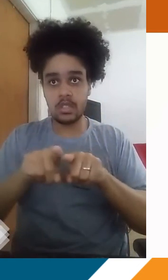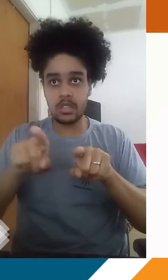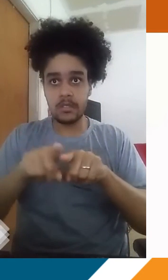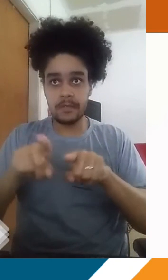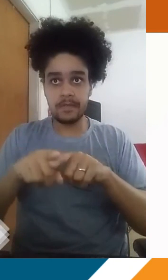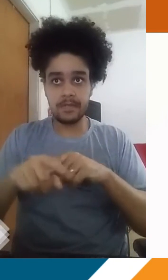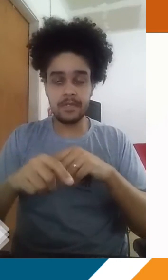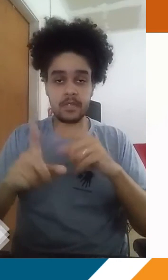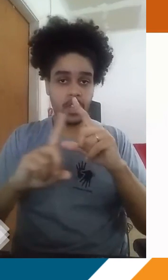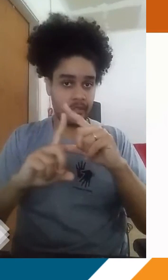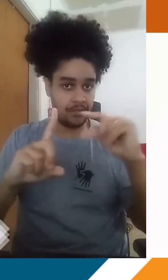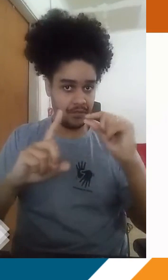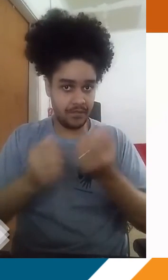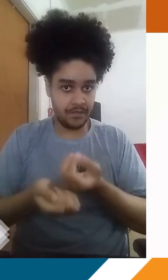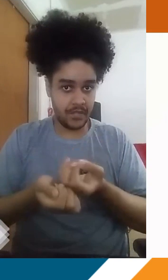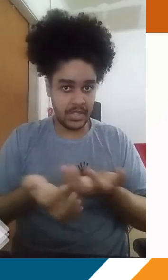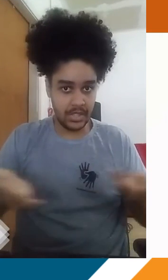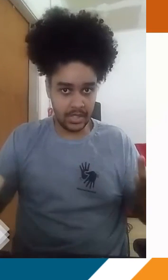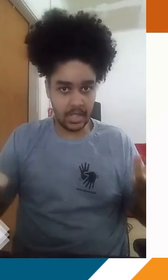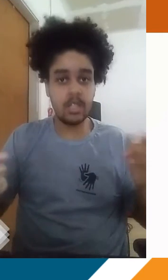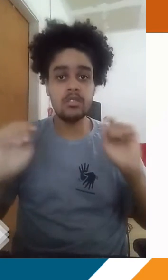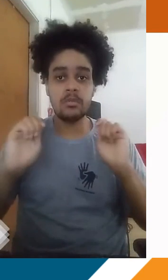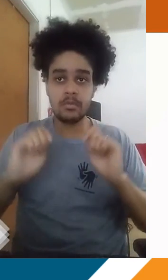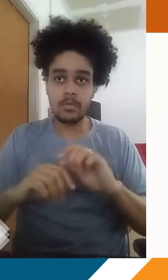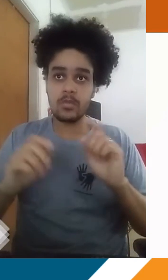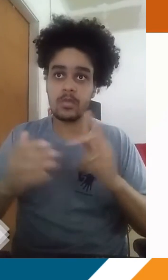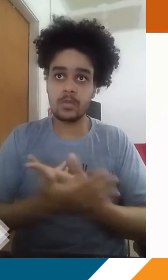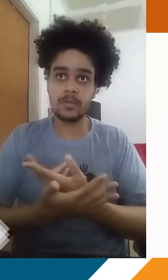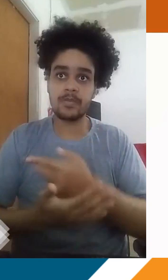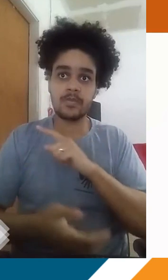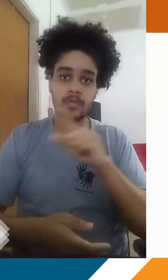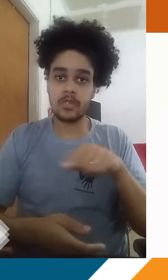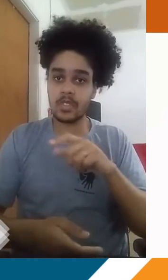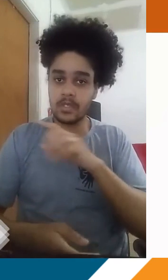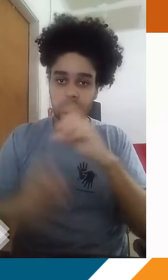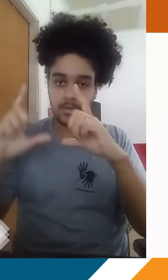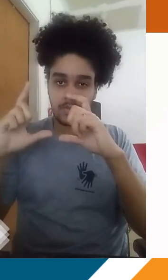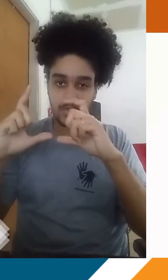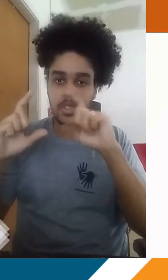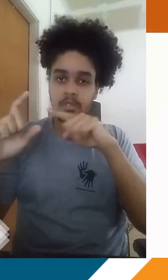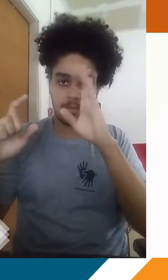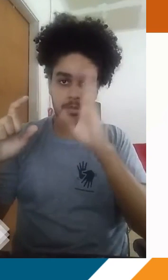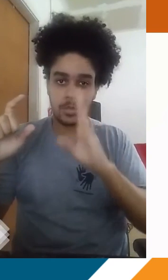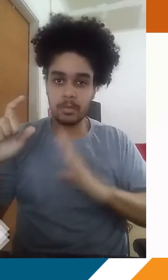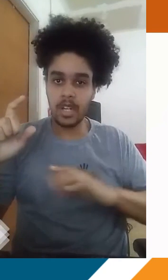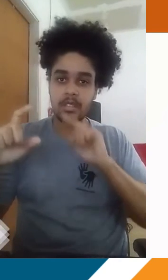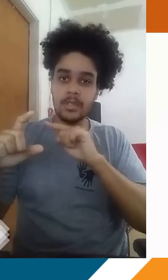da cobertura vegetal. Essa imagem aí é da Serra do Mar, de uma serra aí que corta alguns estados do sudeste do Brasil.